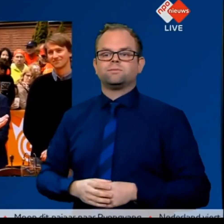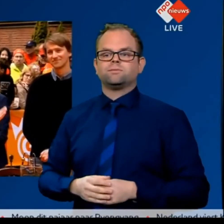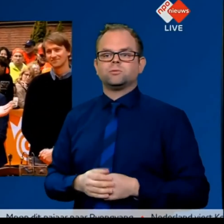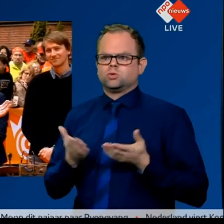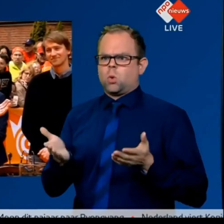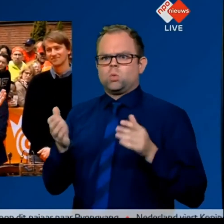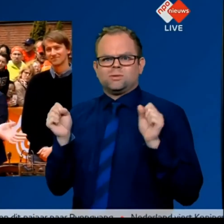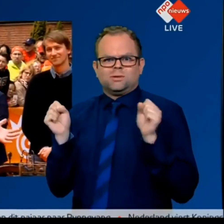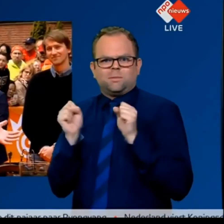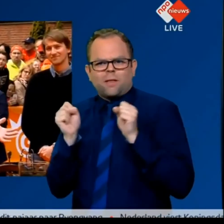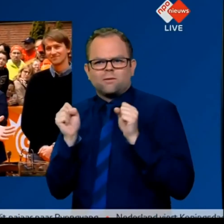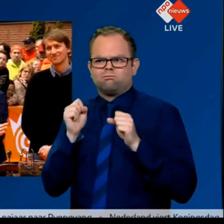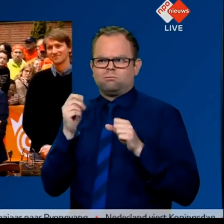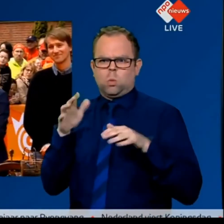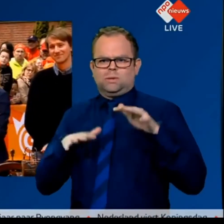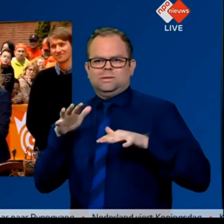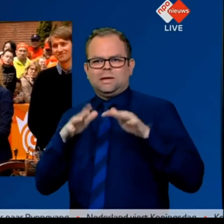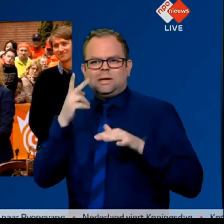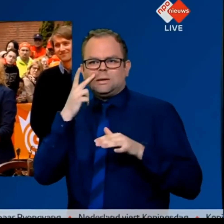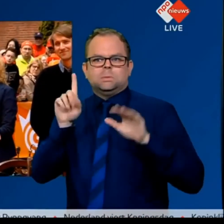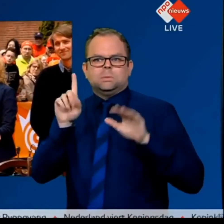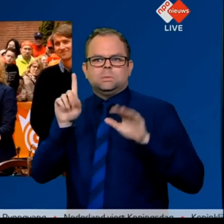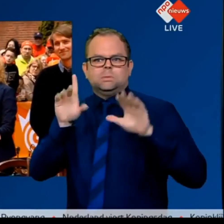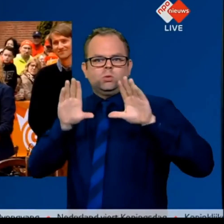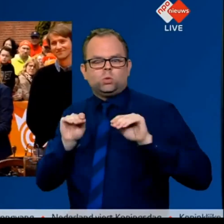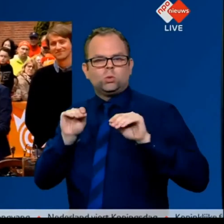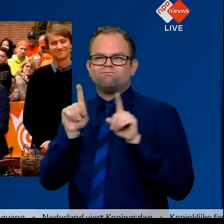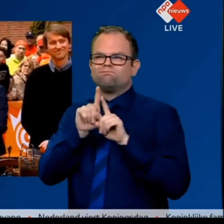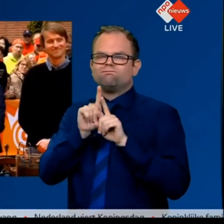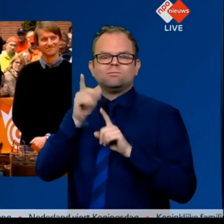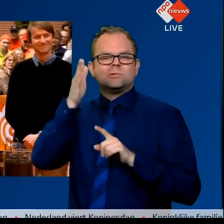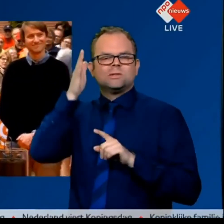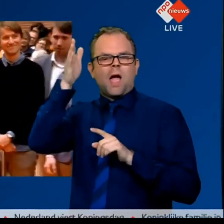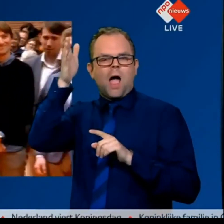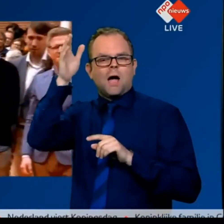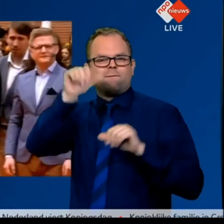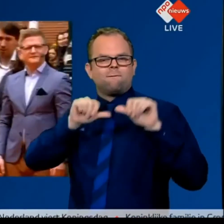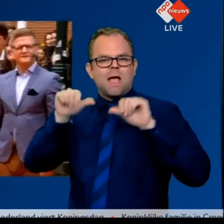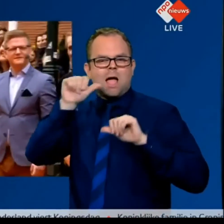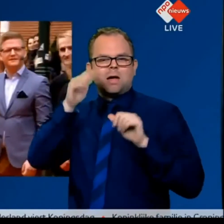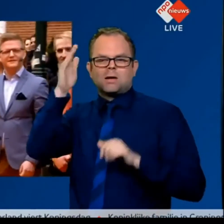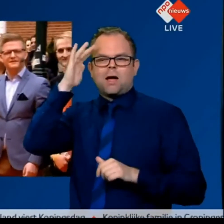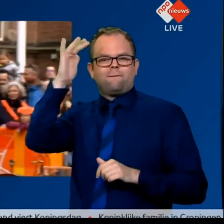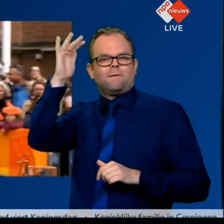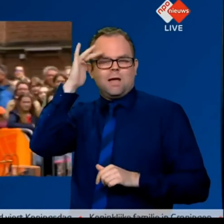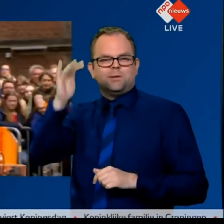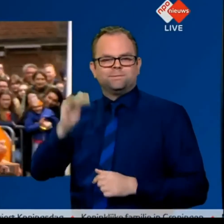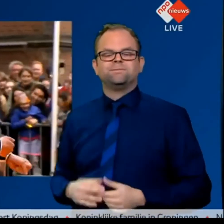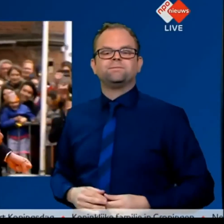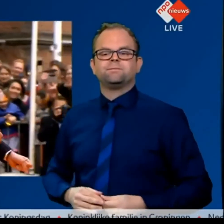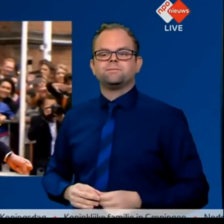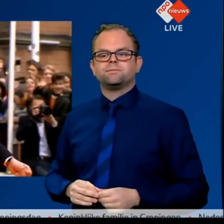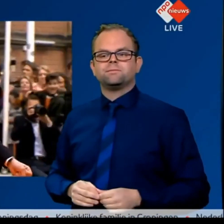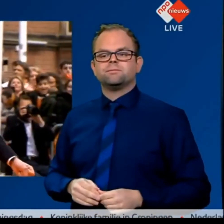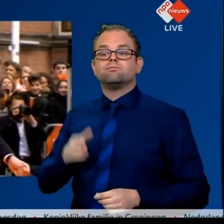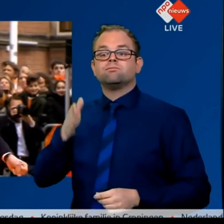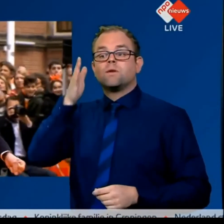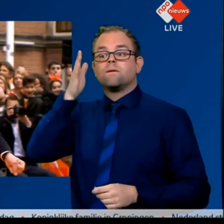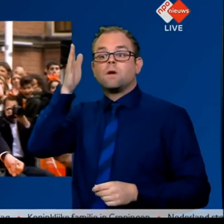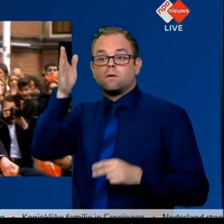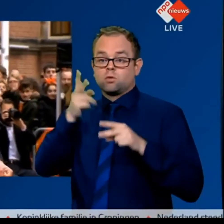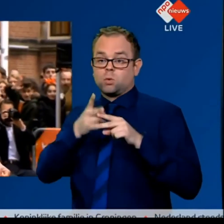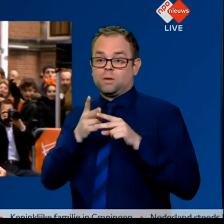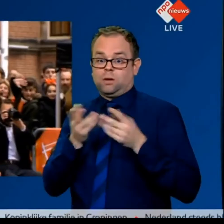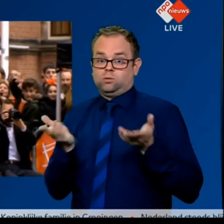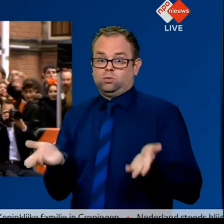Maar we gaan het doen. Wacht op de toekomst. Dat klinkt inderdaad als science fiction. Nano autootjes die door je